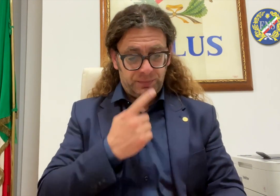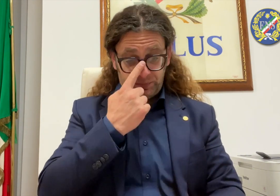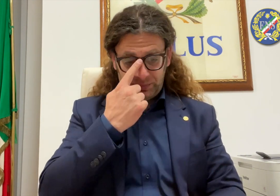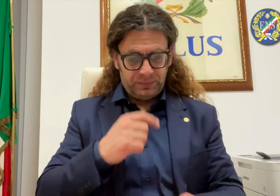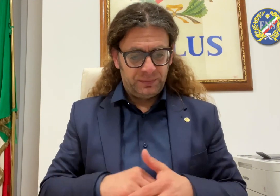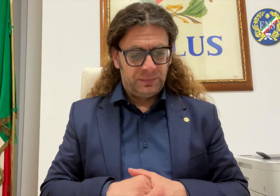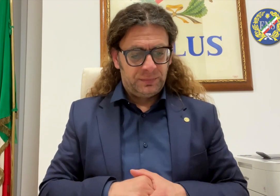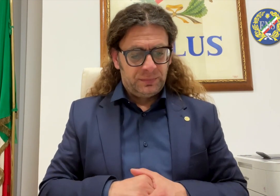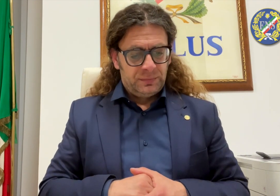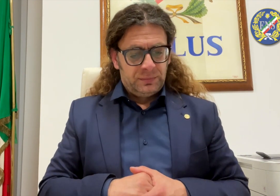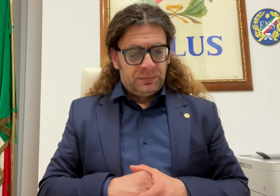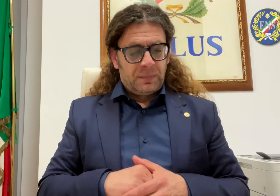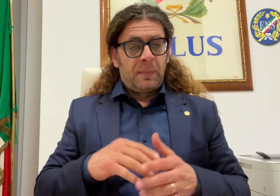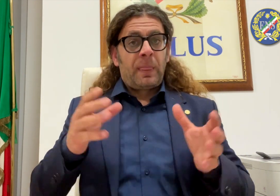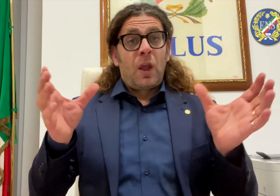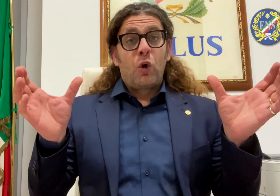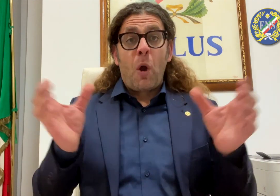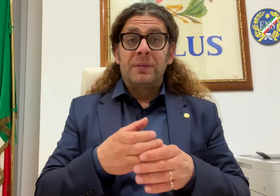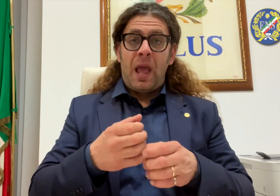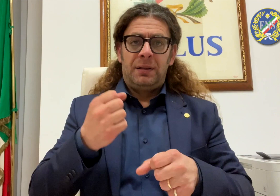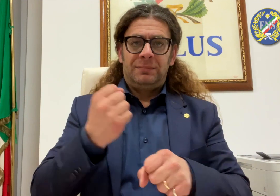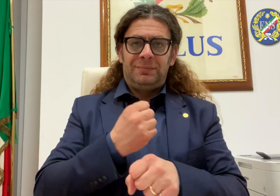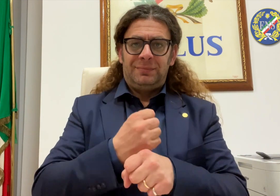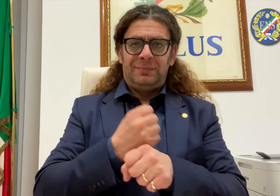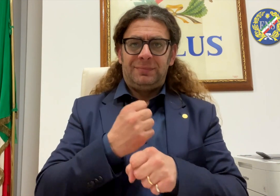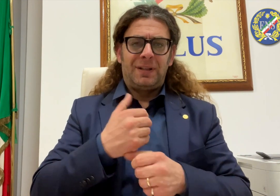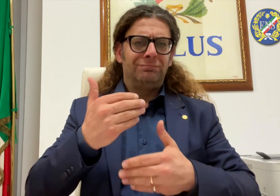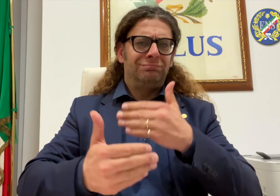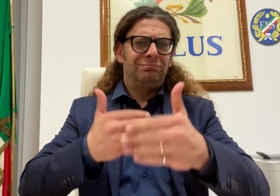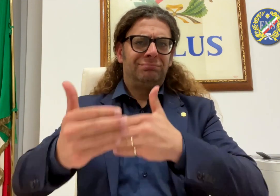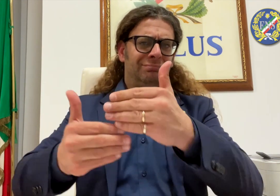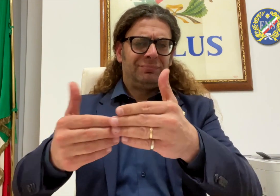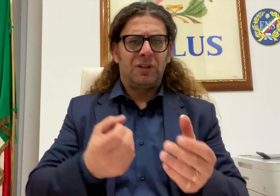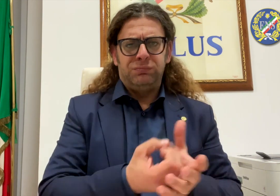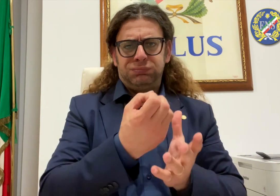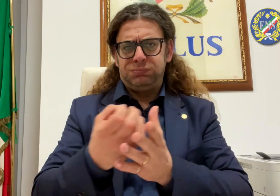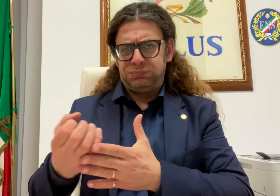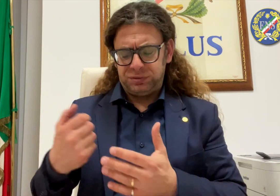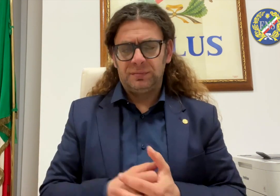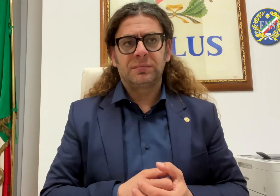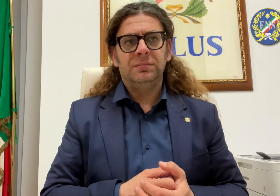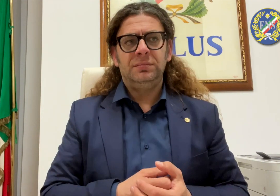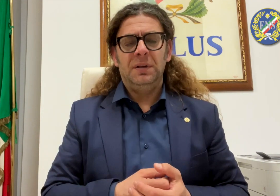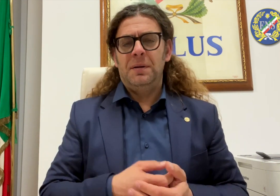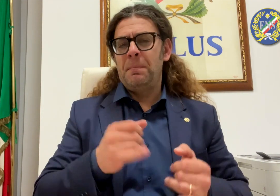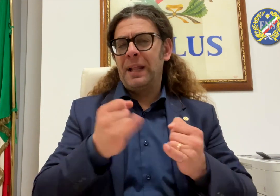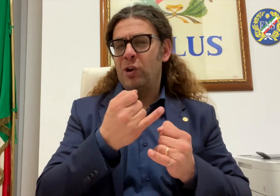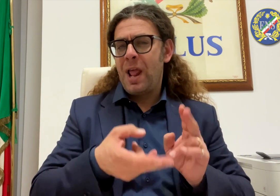compreso quelle che sono le esigenze per la gestione dei vari uffici. Si sono tenute numerose riunioni con